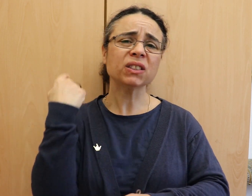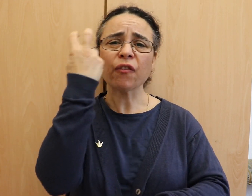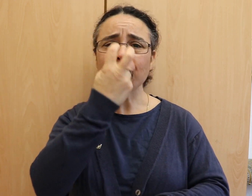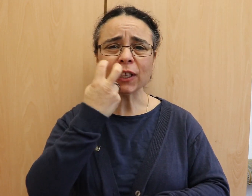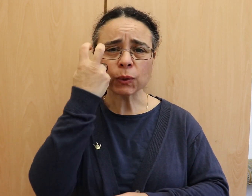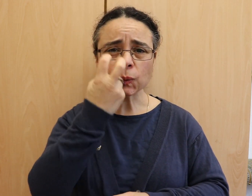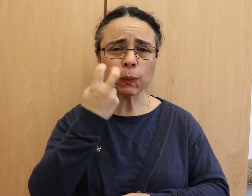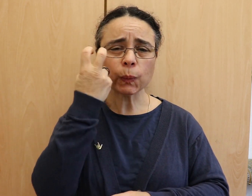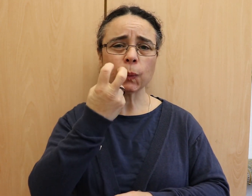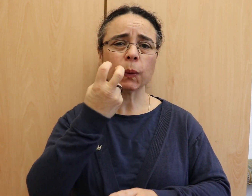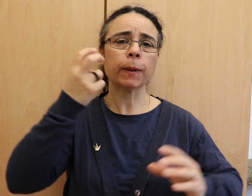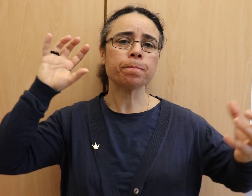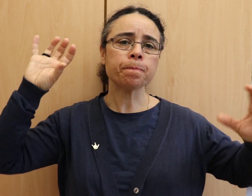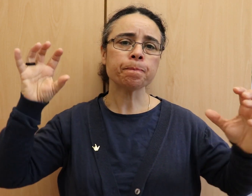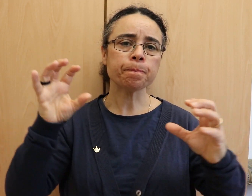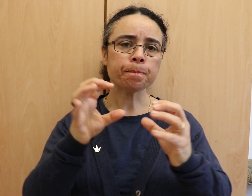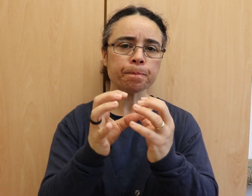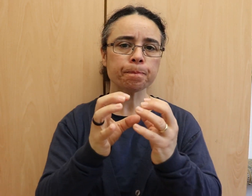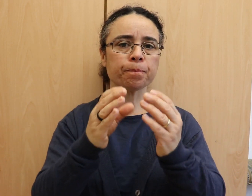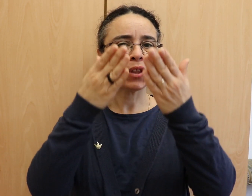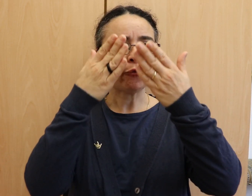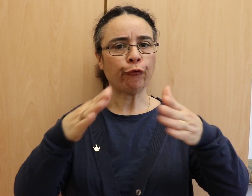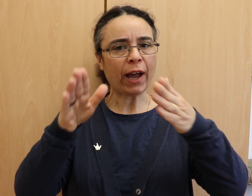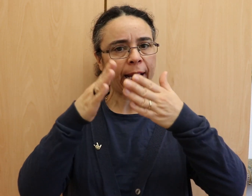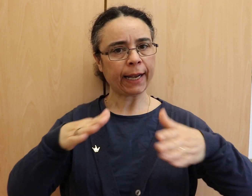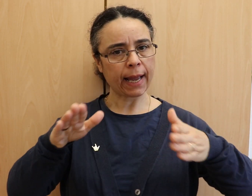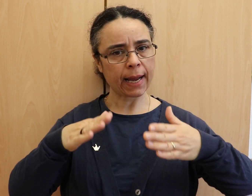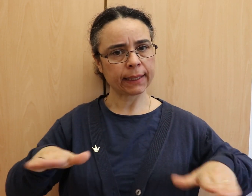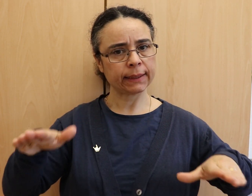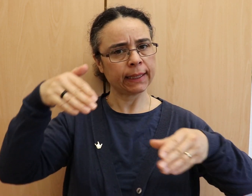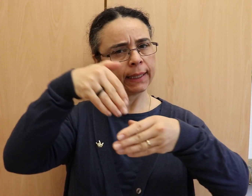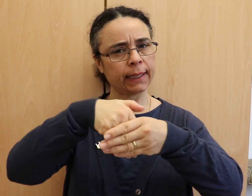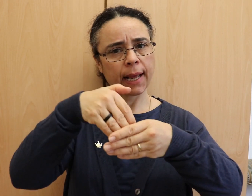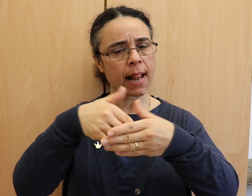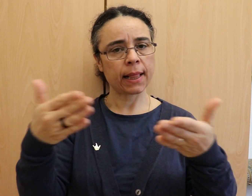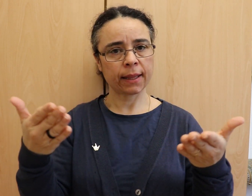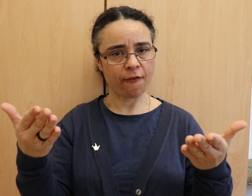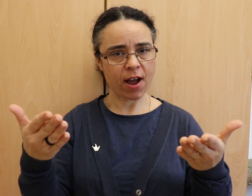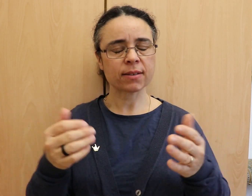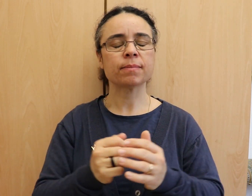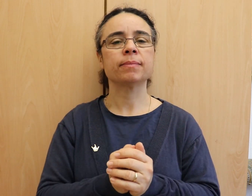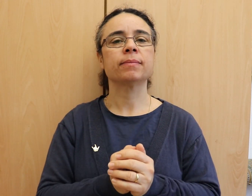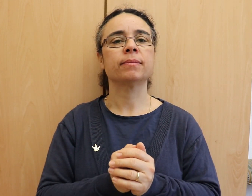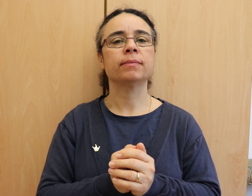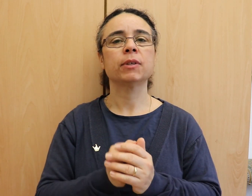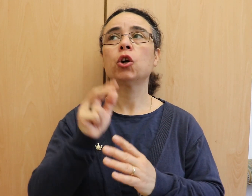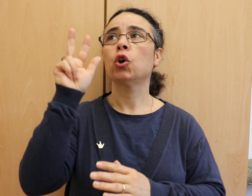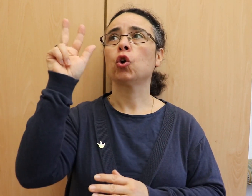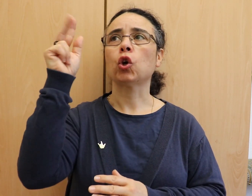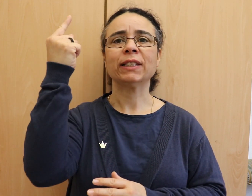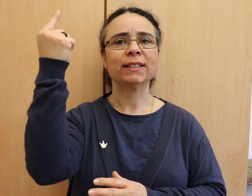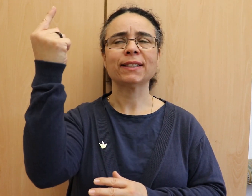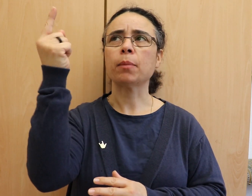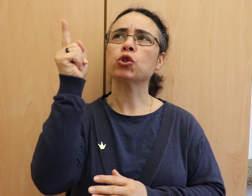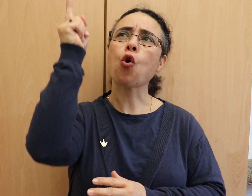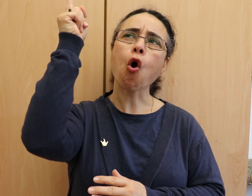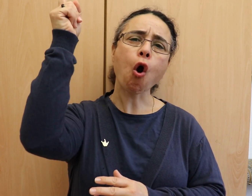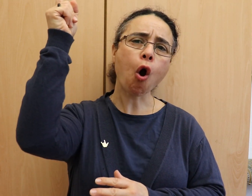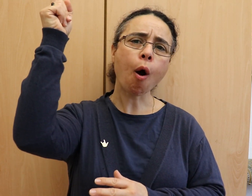wir an Weihnachten feiern. Gott steigt aus des Himmels Höhen heran. Er